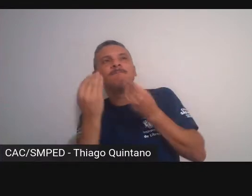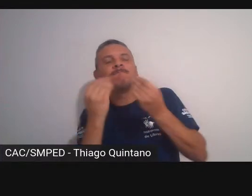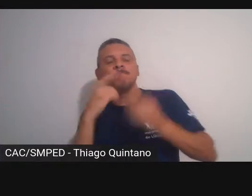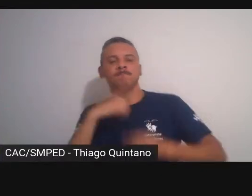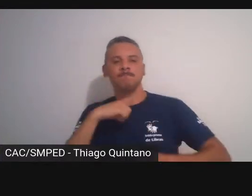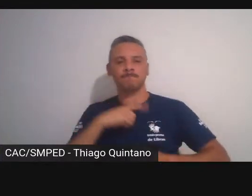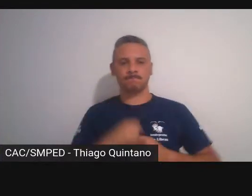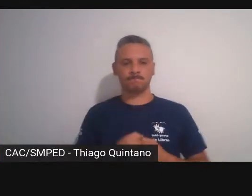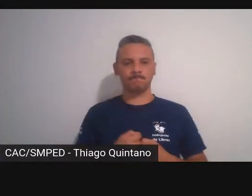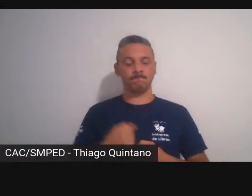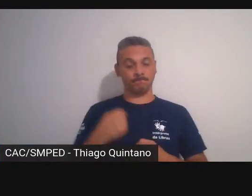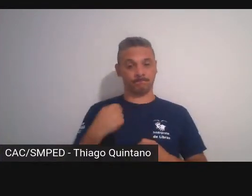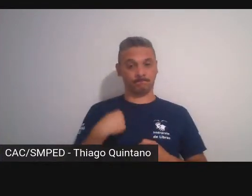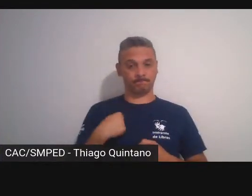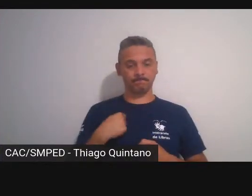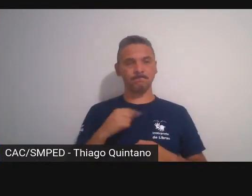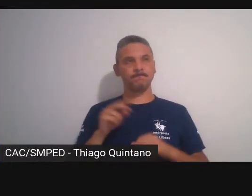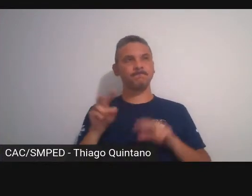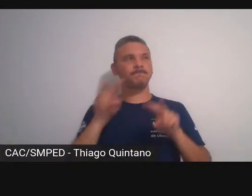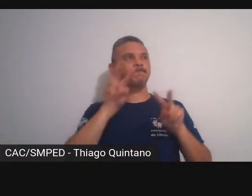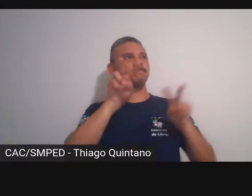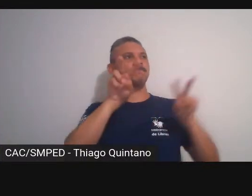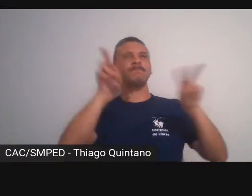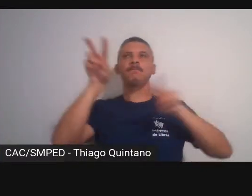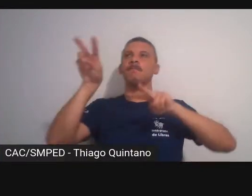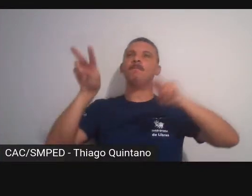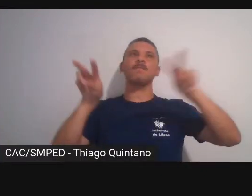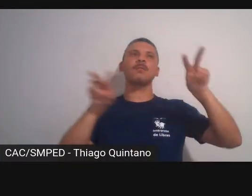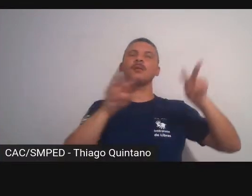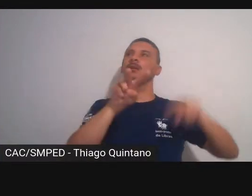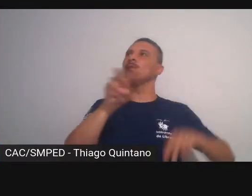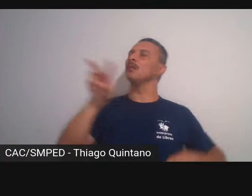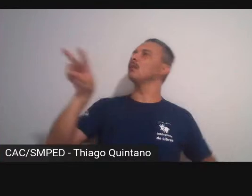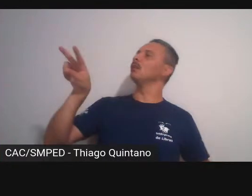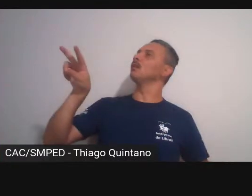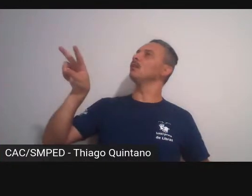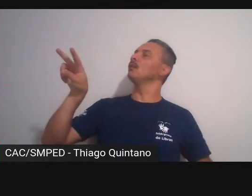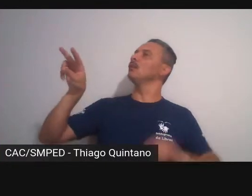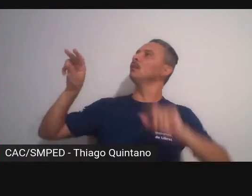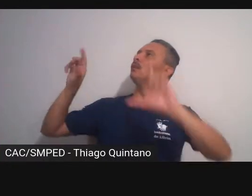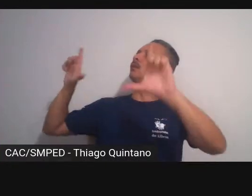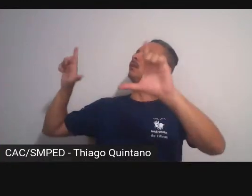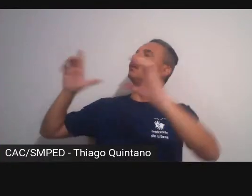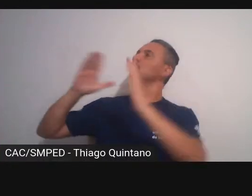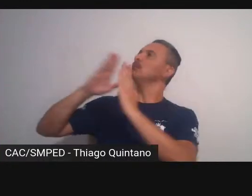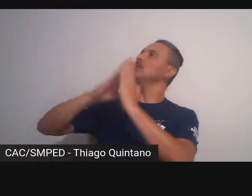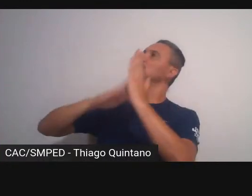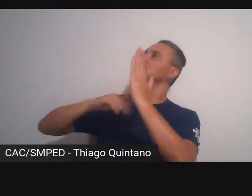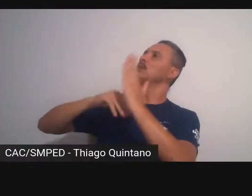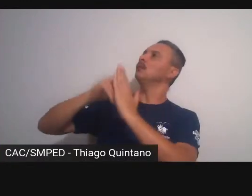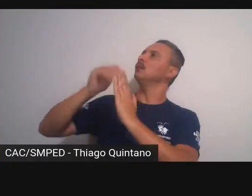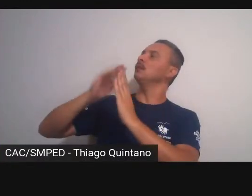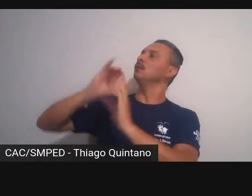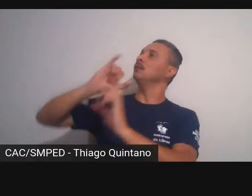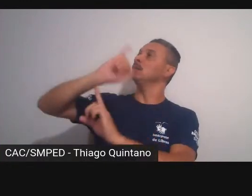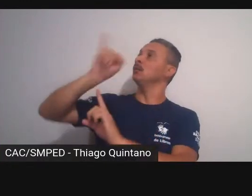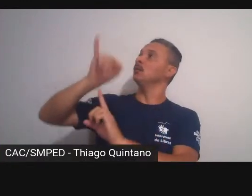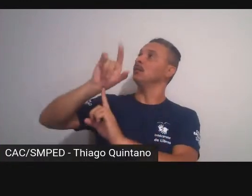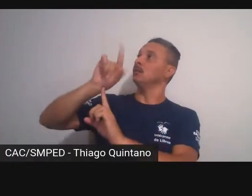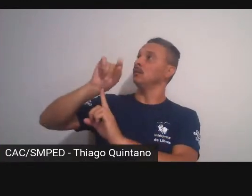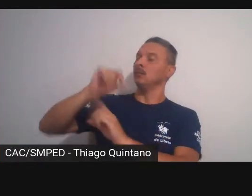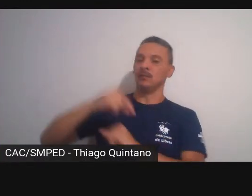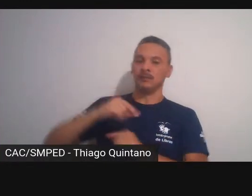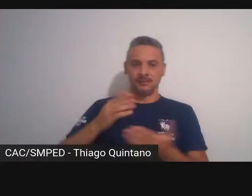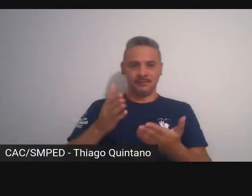fiquei olhando para o lado e tinha uma pintura do Jaraguá uma pintura maravilhosa que está reproduzida aqui no livro